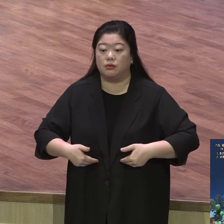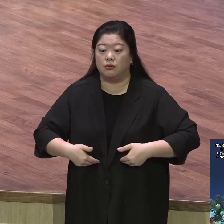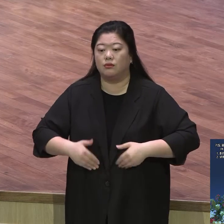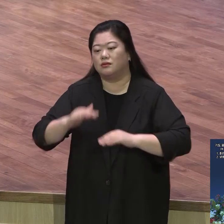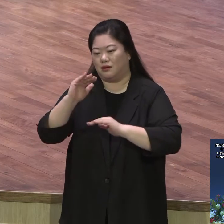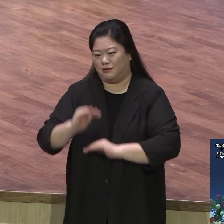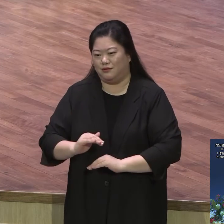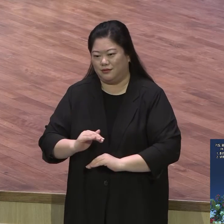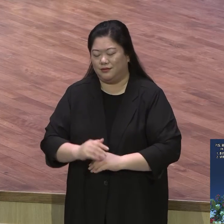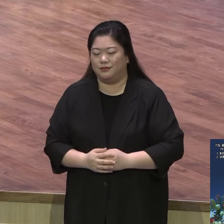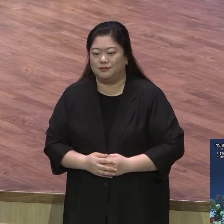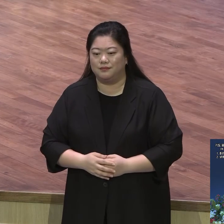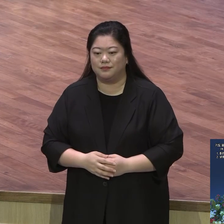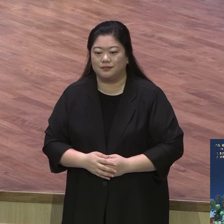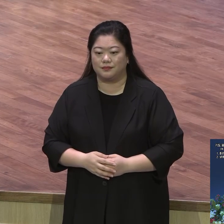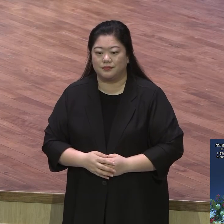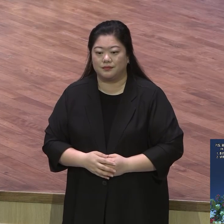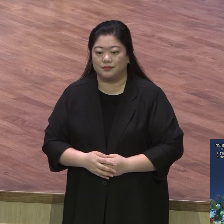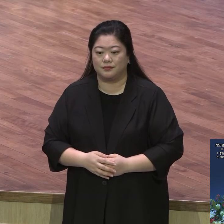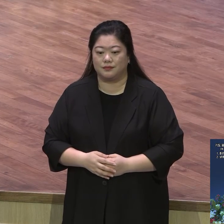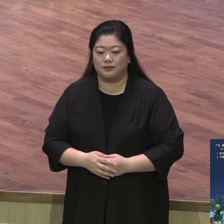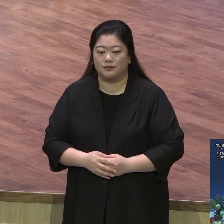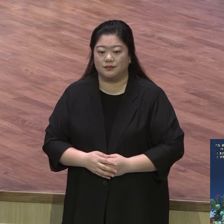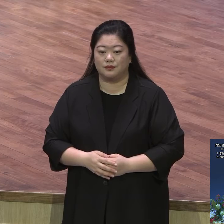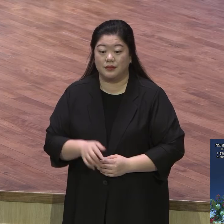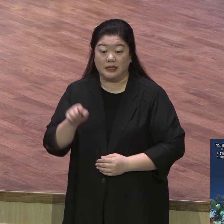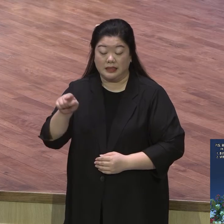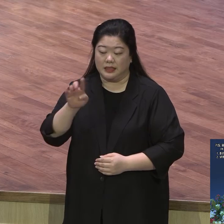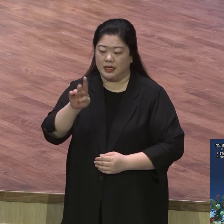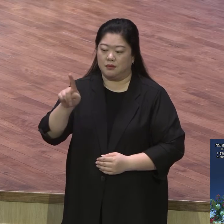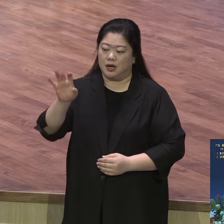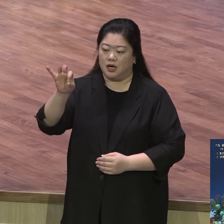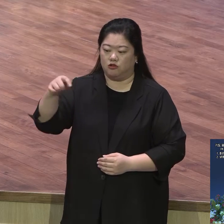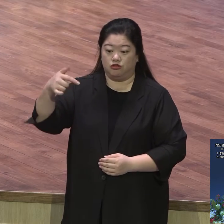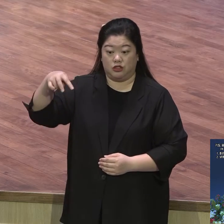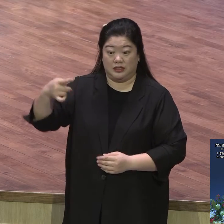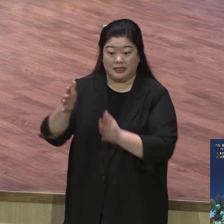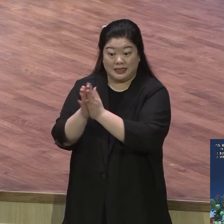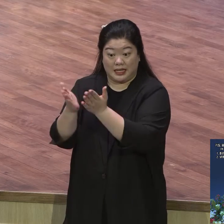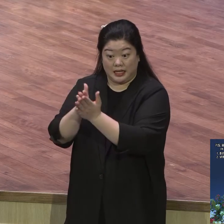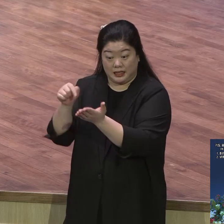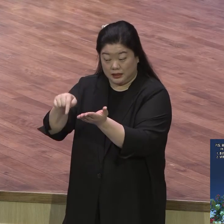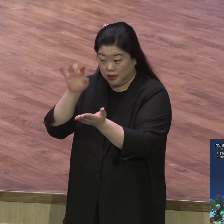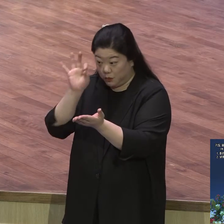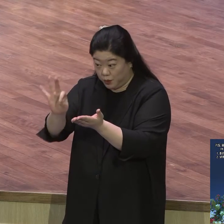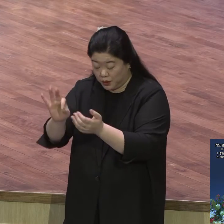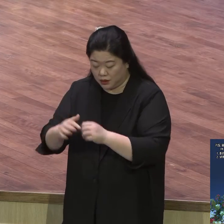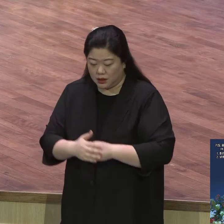이인 바운전은요 우리 삶이 무기력하고 약한 것은 우리의 기도가